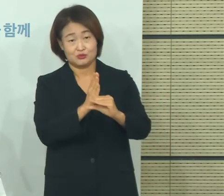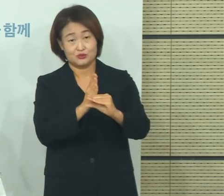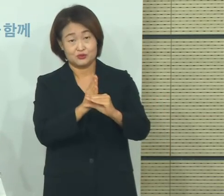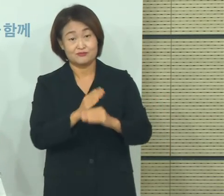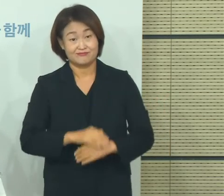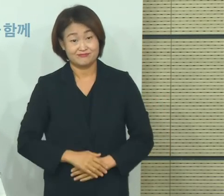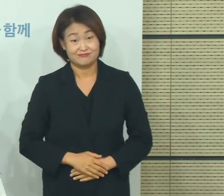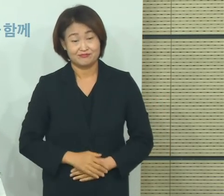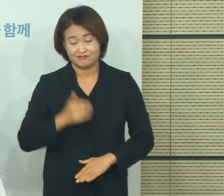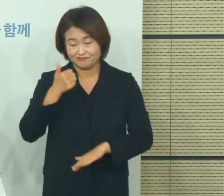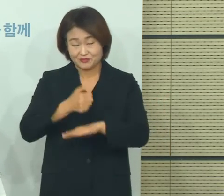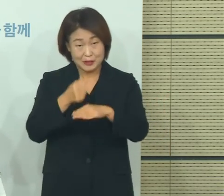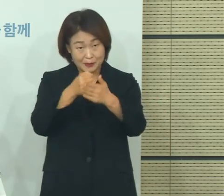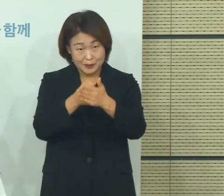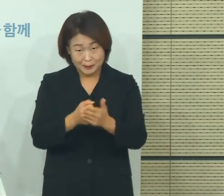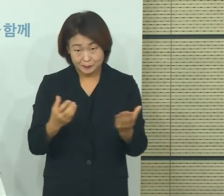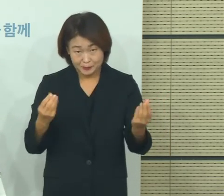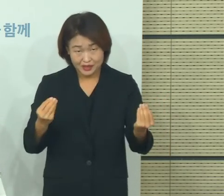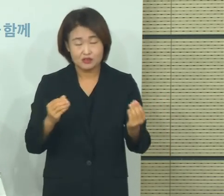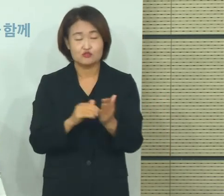설명드리도록 하겠습니다.